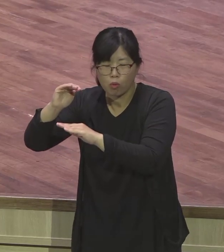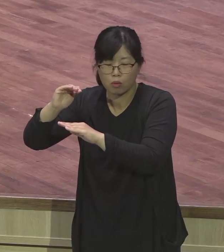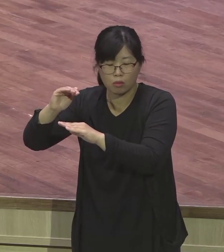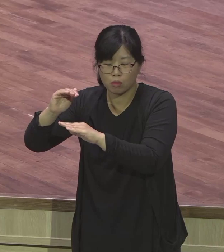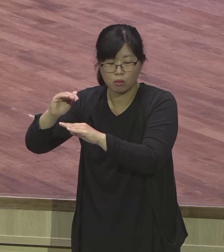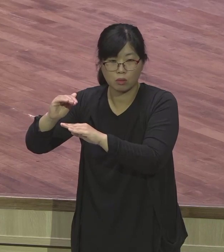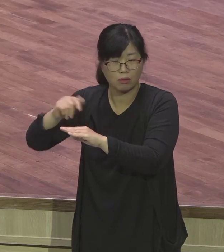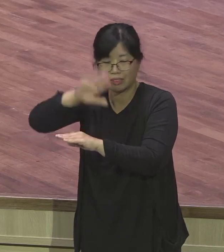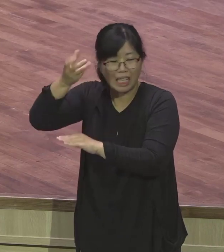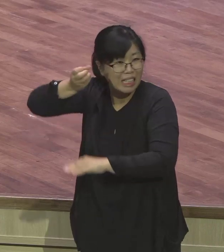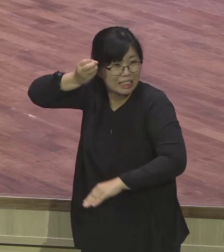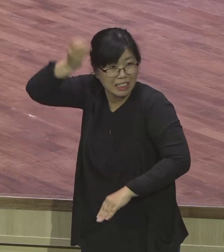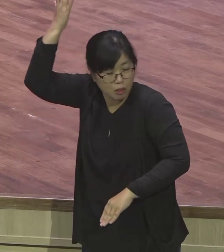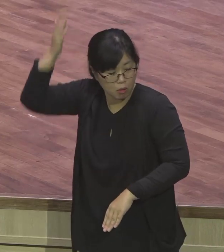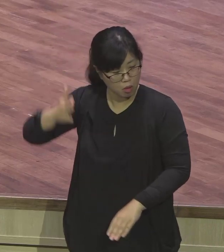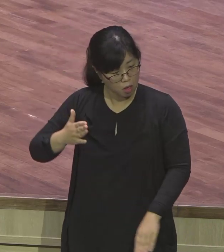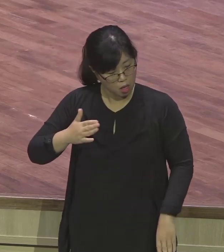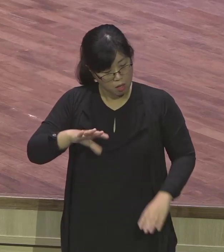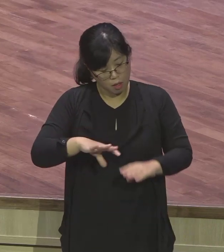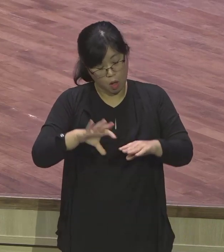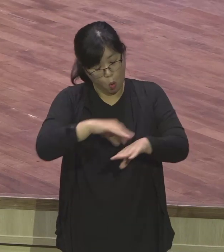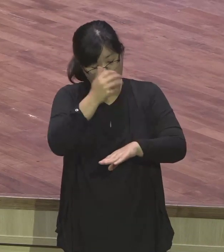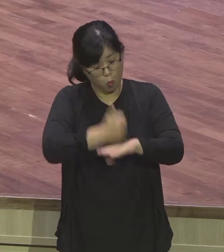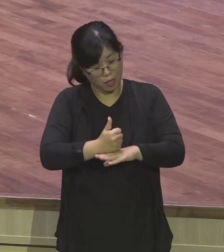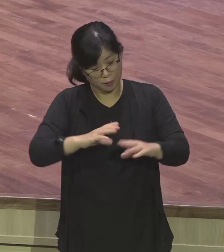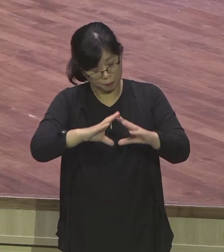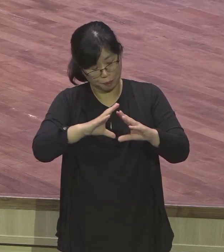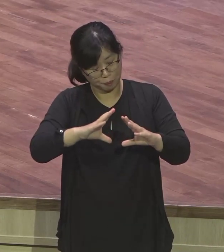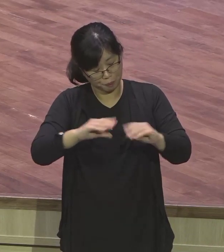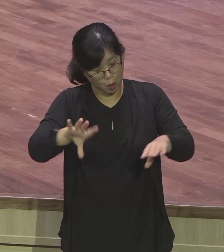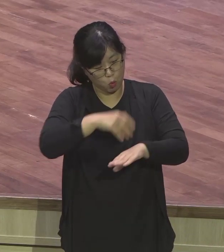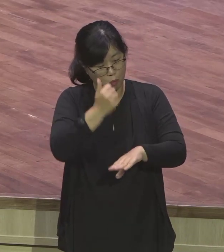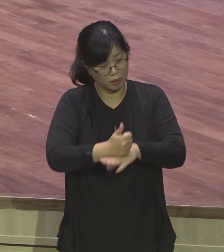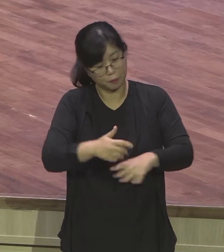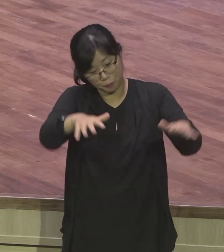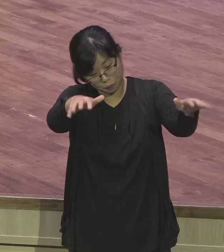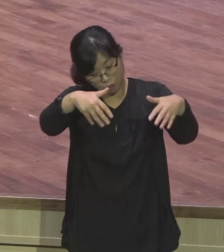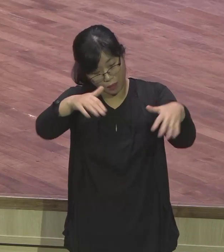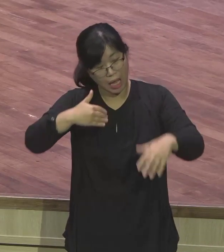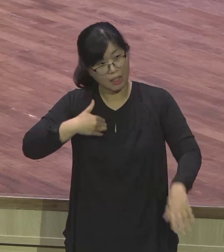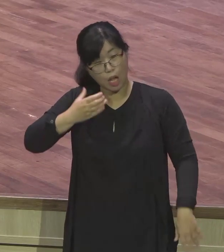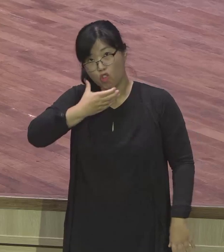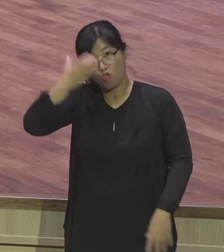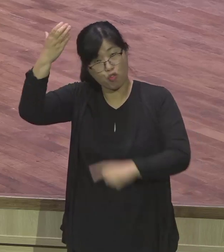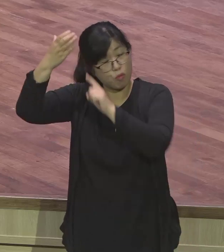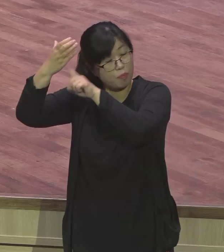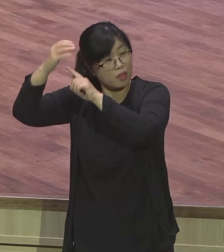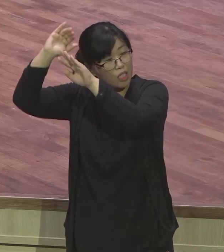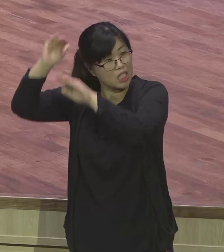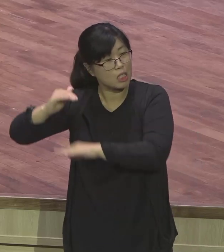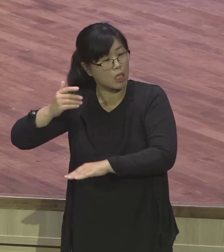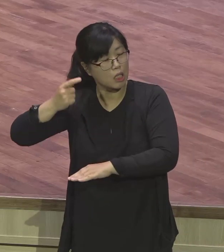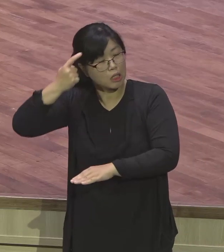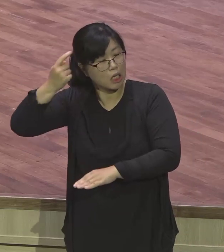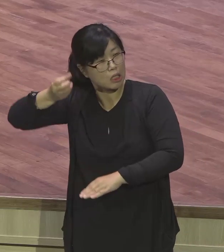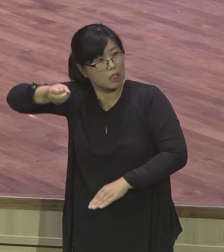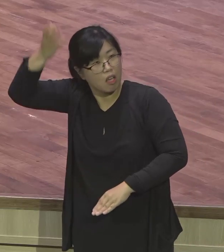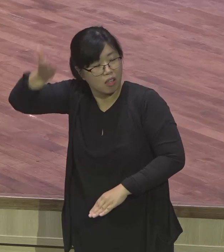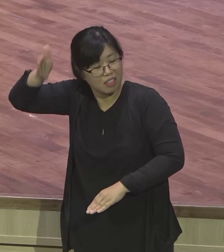그래가지고 해서 아무도 못 꾸니까 이거 언제까지 내가 꾼 꿈을 해석하면 다 죽여버린다. 다 죽인다. 그때